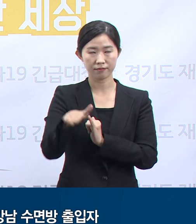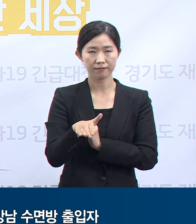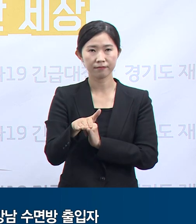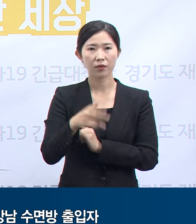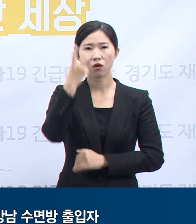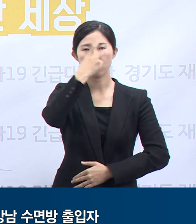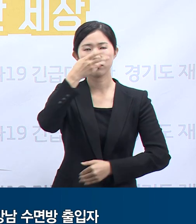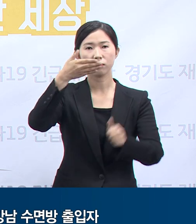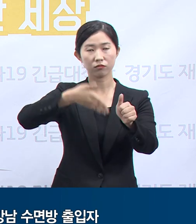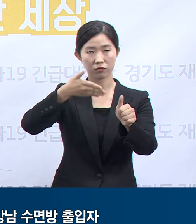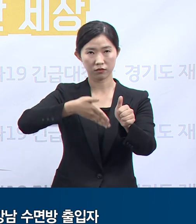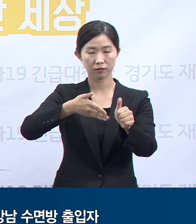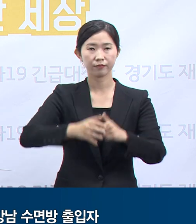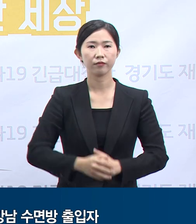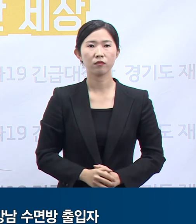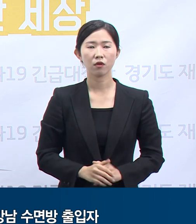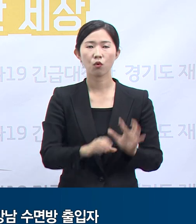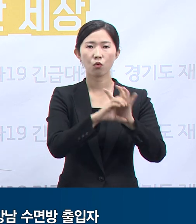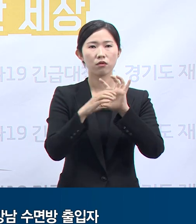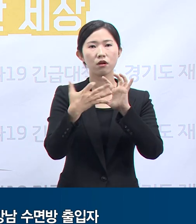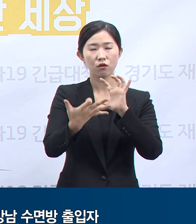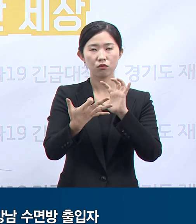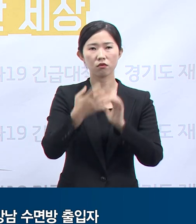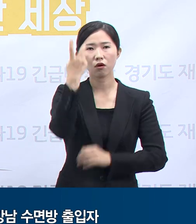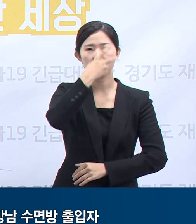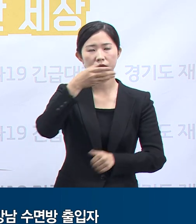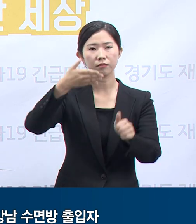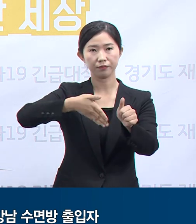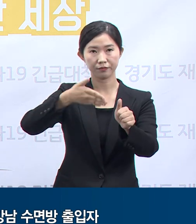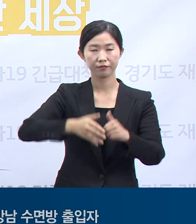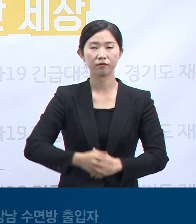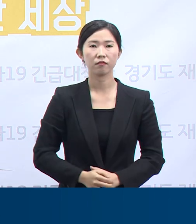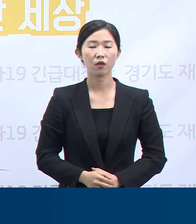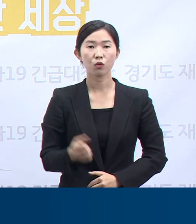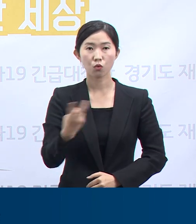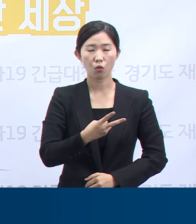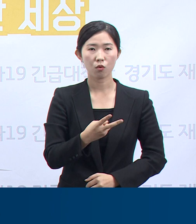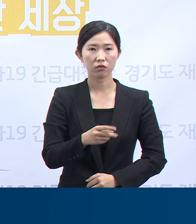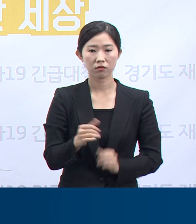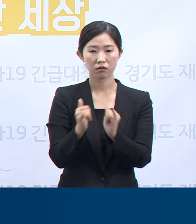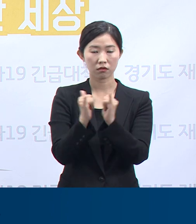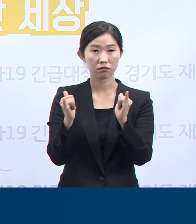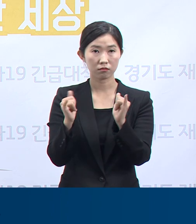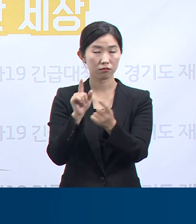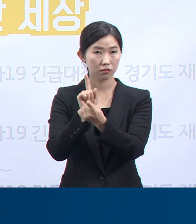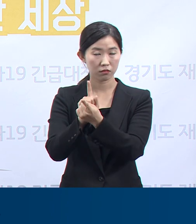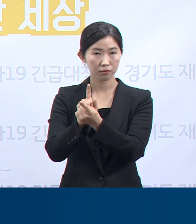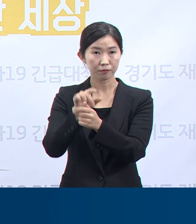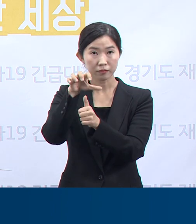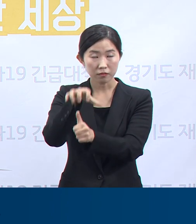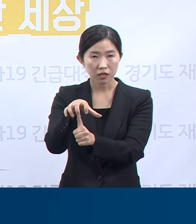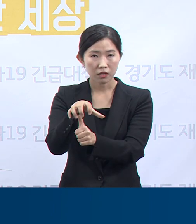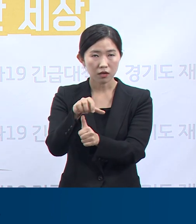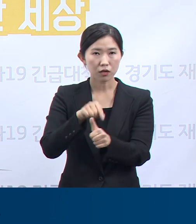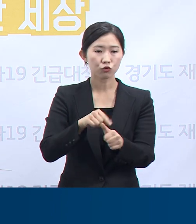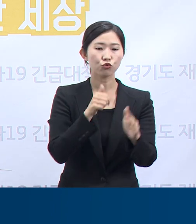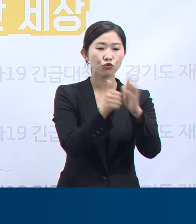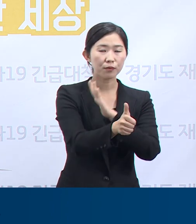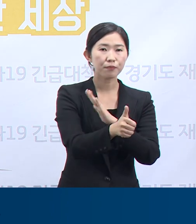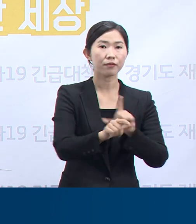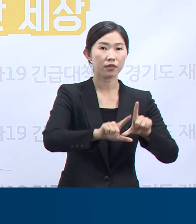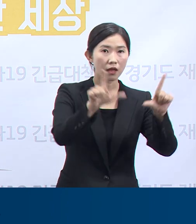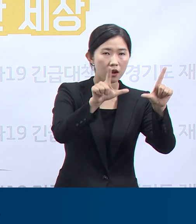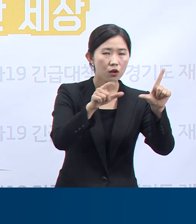코로나19 검사를 받아야 합니다. 또한 대인접촉금지명령은 위업소 마지막 출입일의 다음 날부터 최대